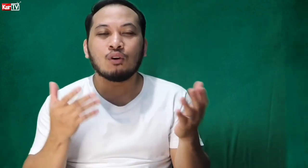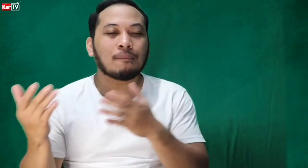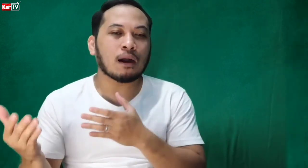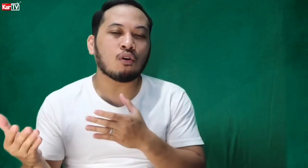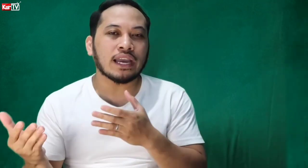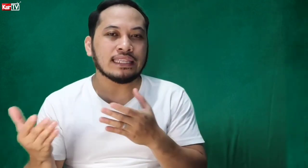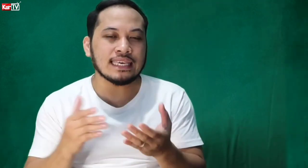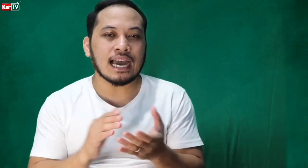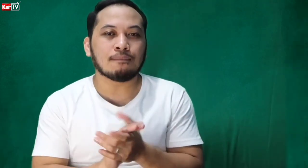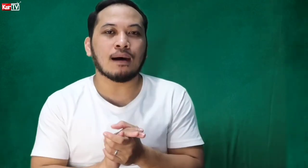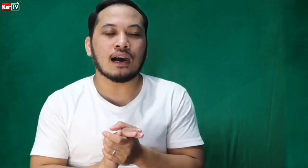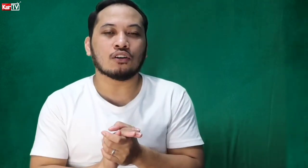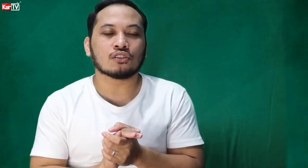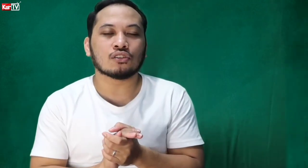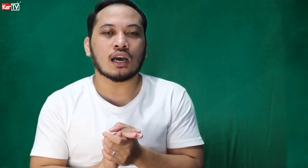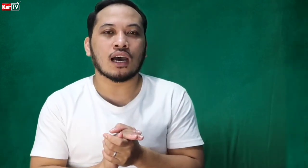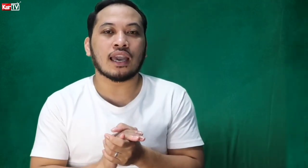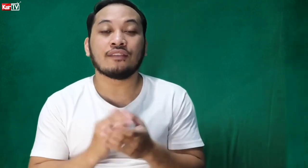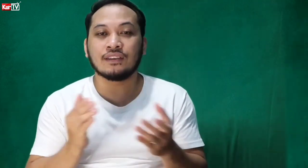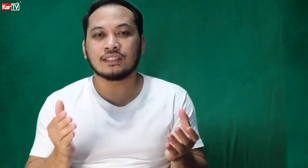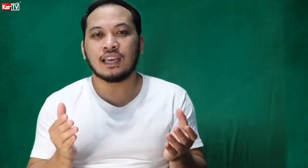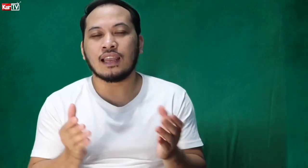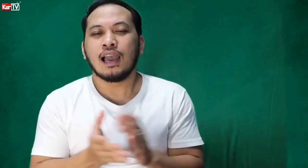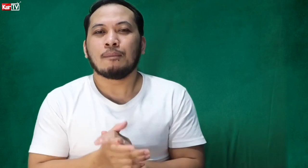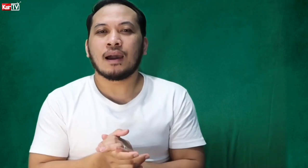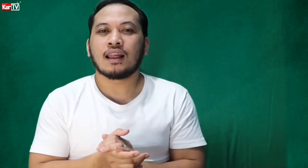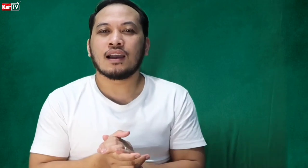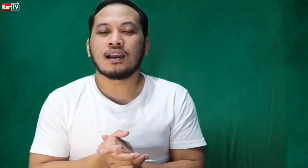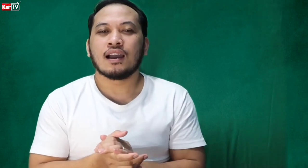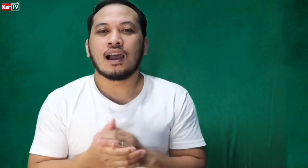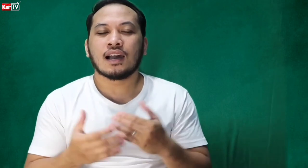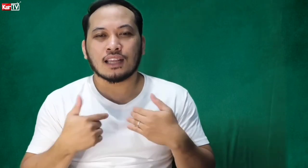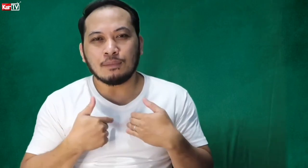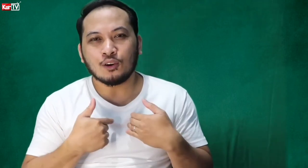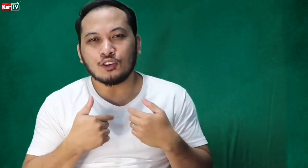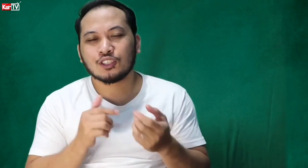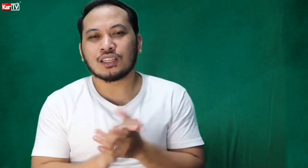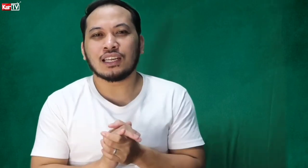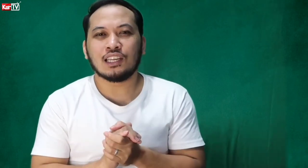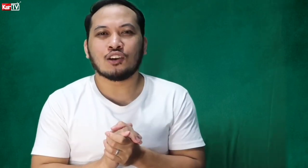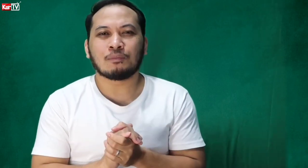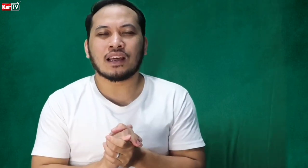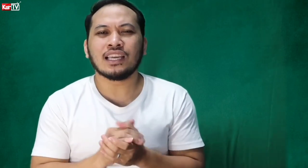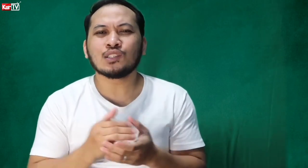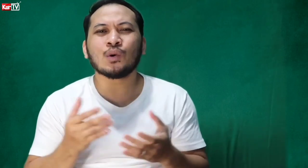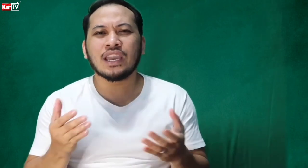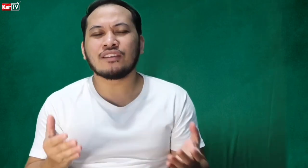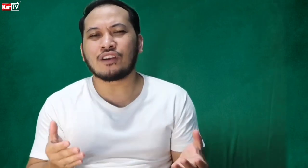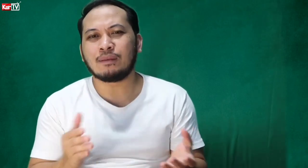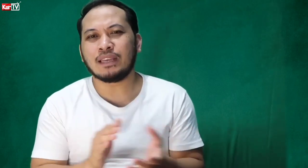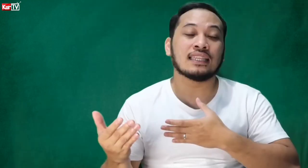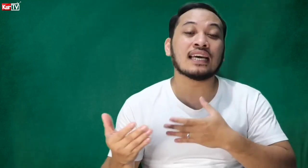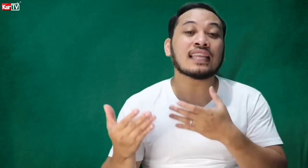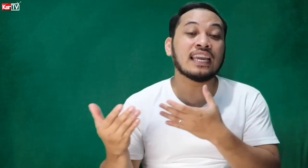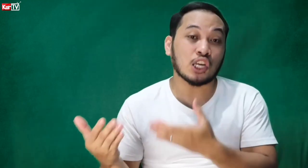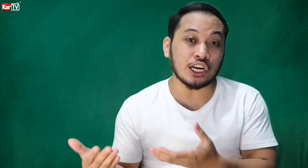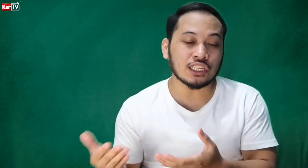wala pa akong idea about FSL. parang sabi ko noon sa sarili ko, parang it's okay na for me that I learned